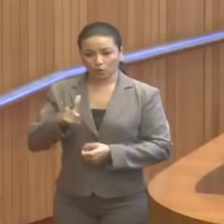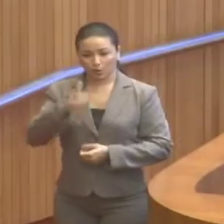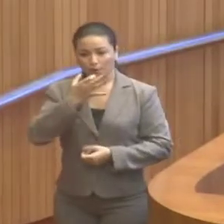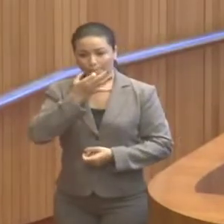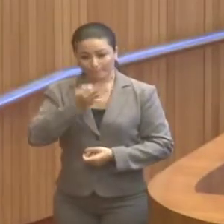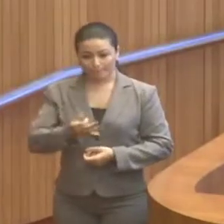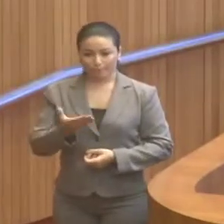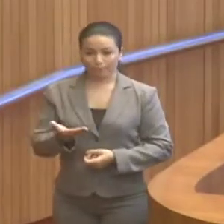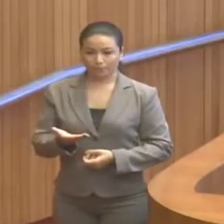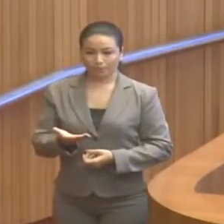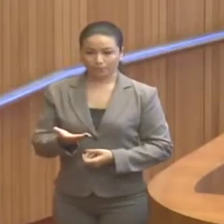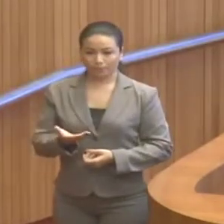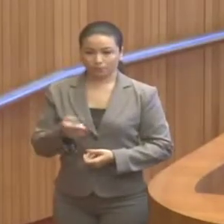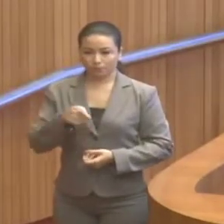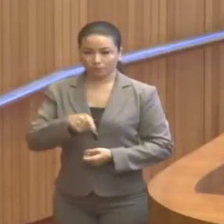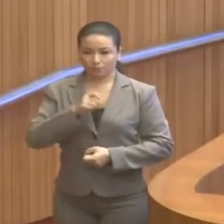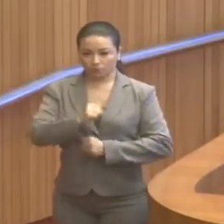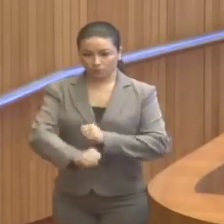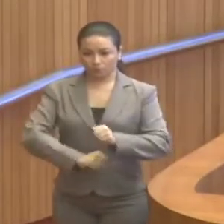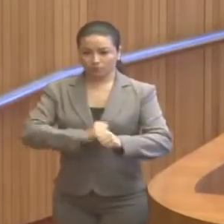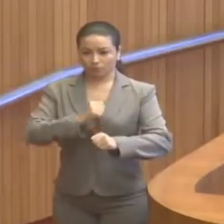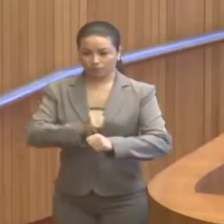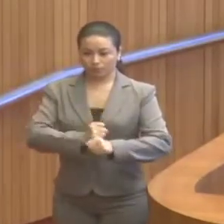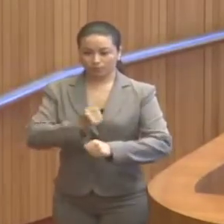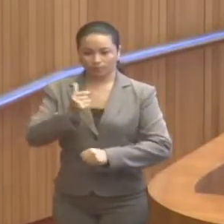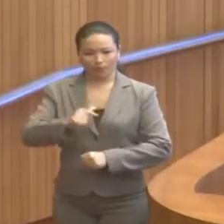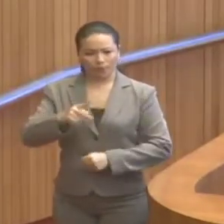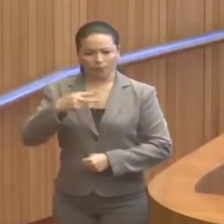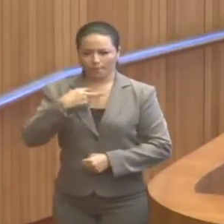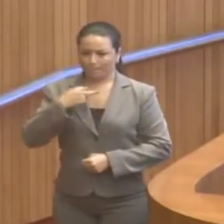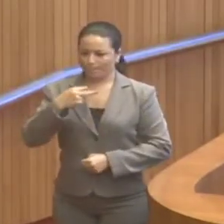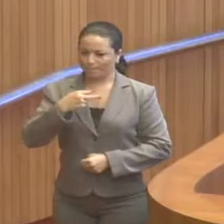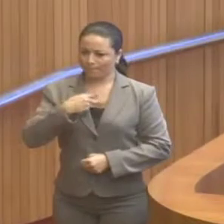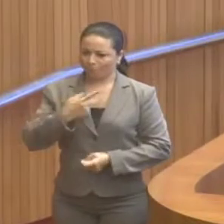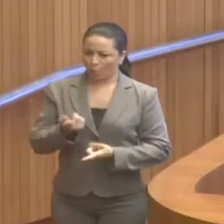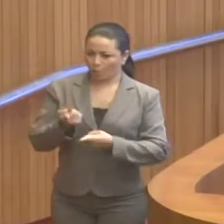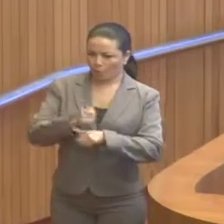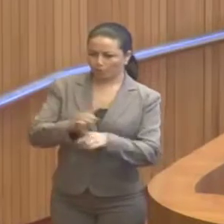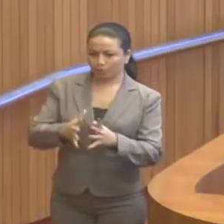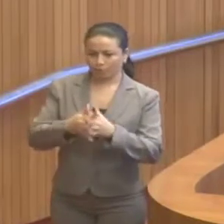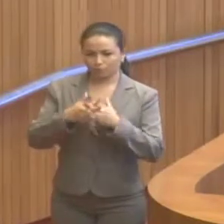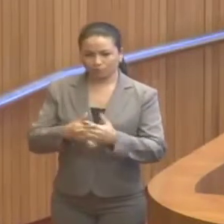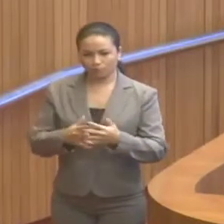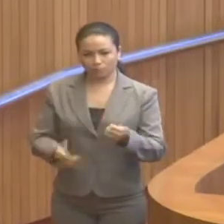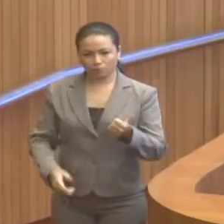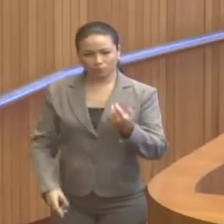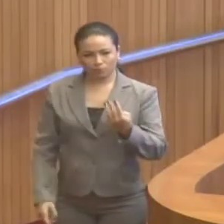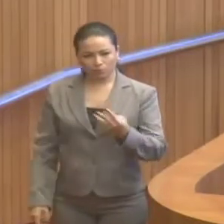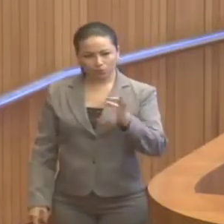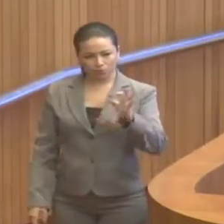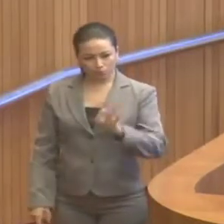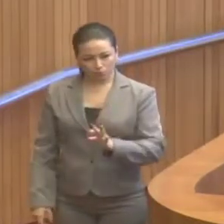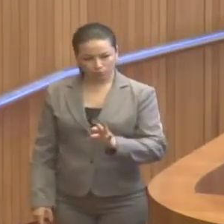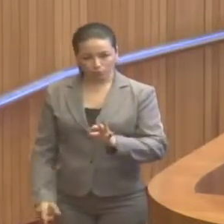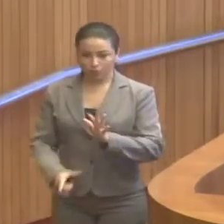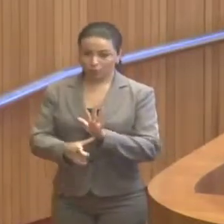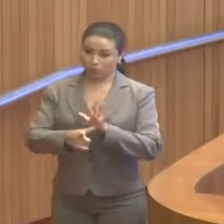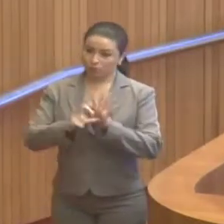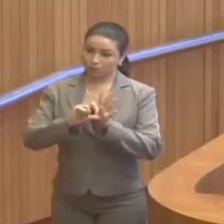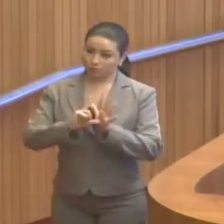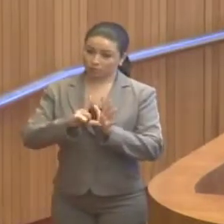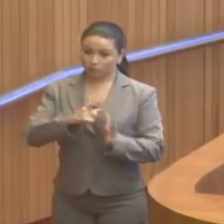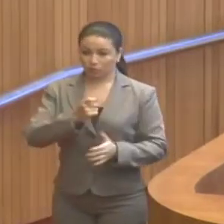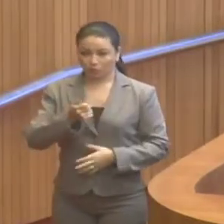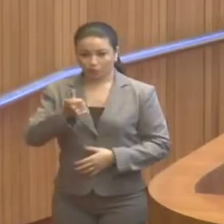observação, de que neste ano, não se pode confundir esses 13% com uma antecipação